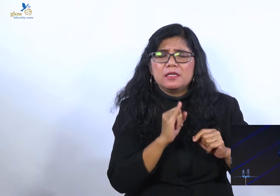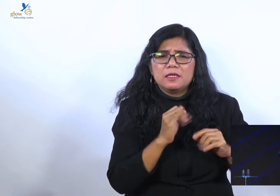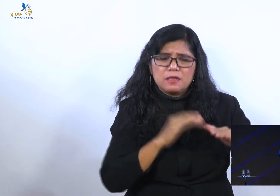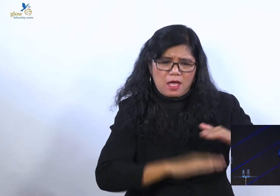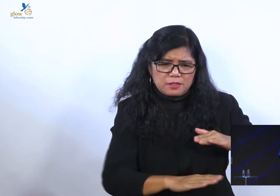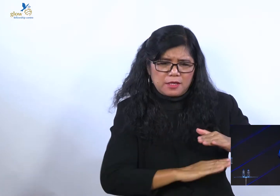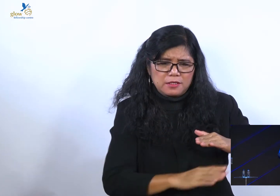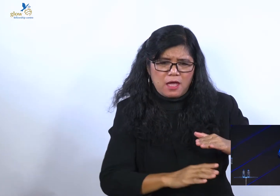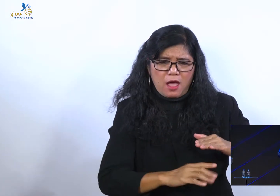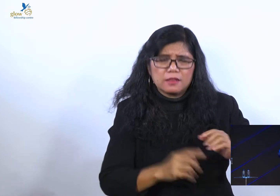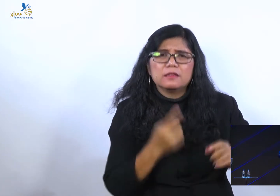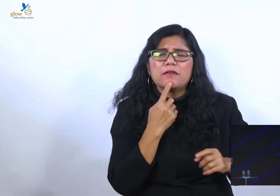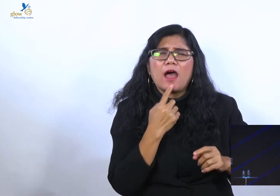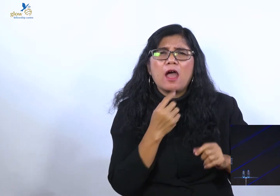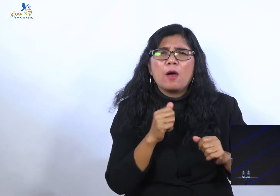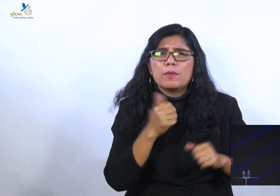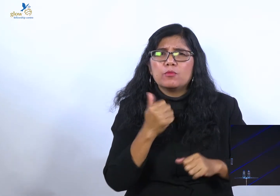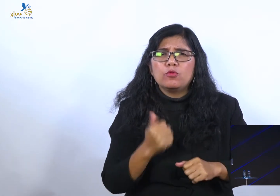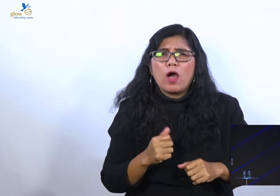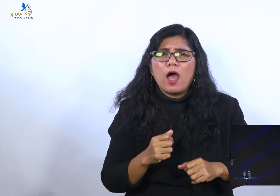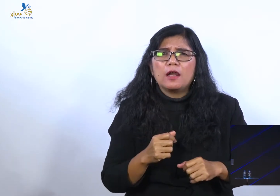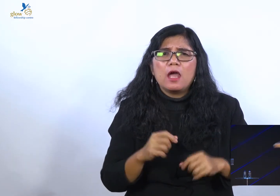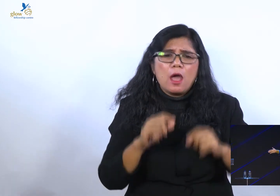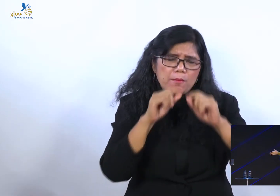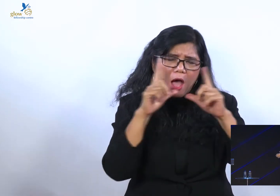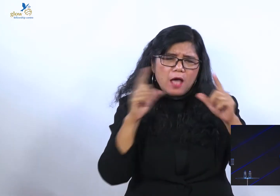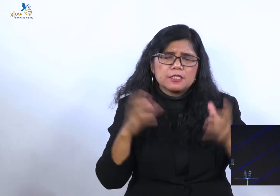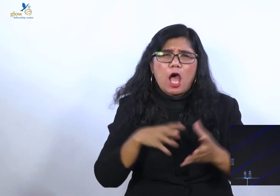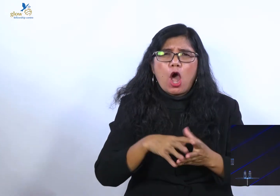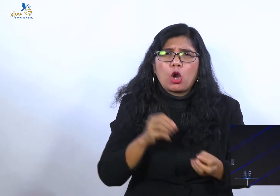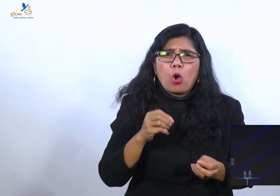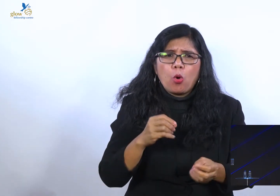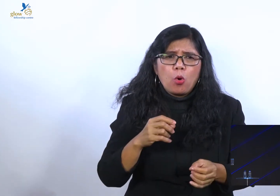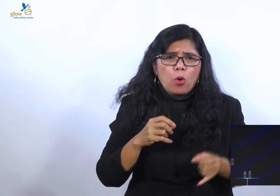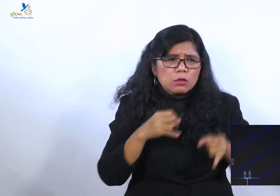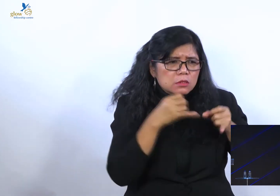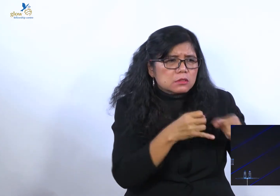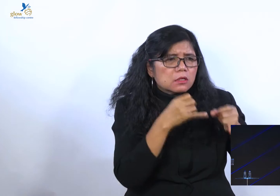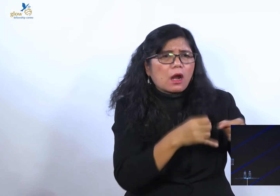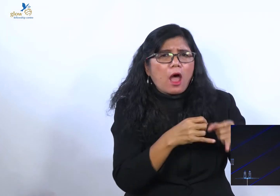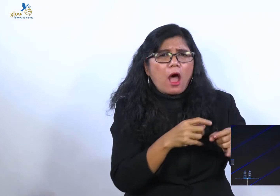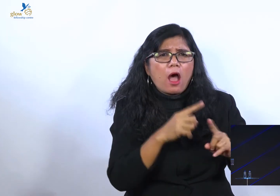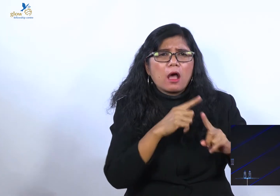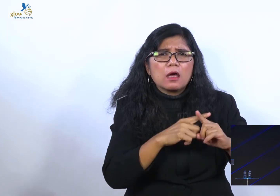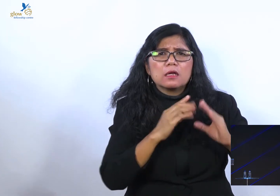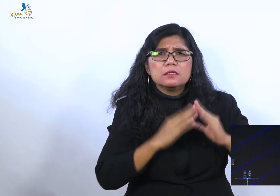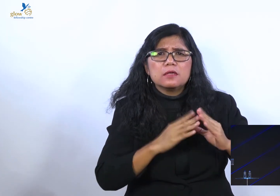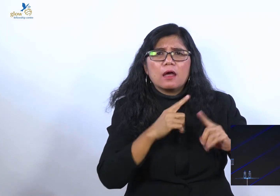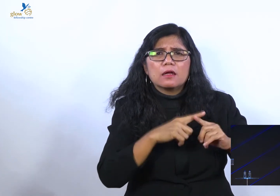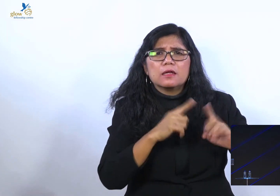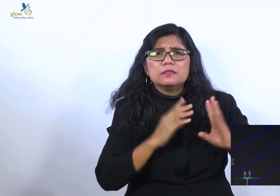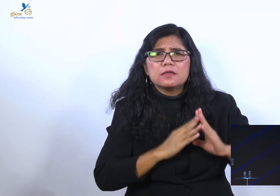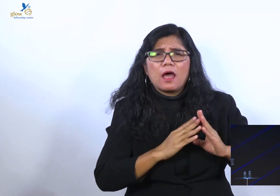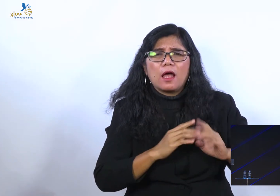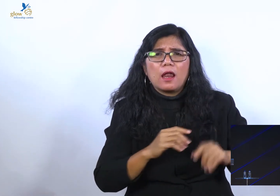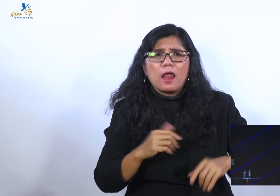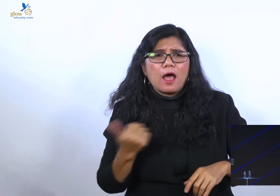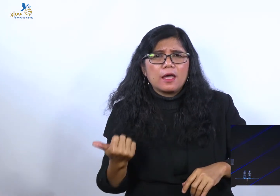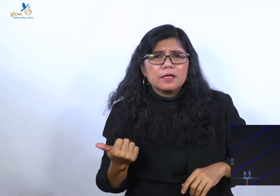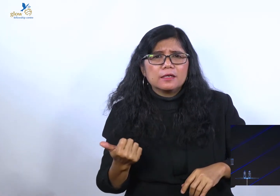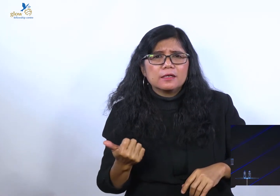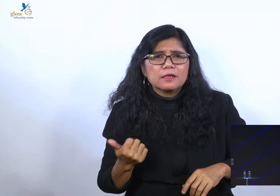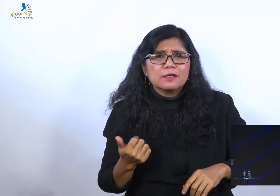perpuluhan. Tentang bahasa roh. Itu pun diserang oleh gereja-gereja. Bos. Tata